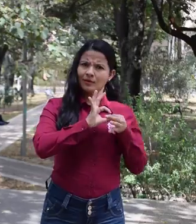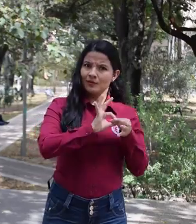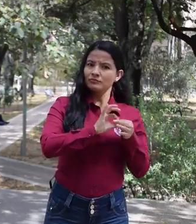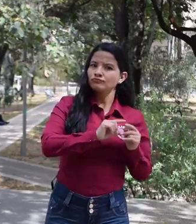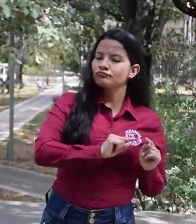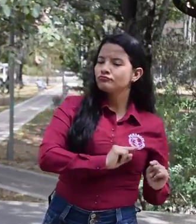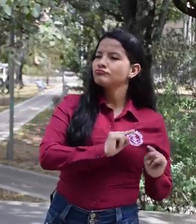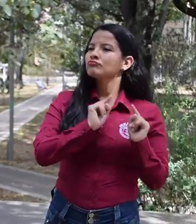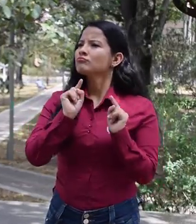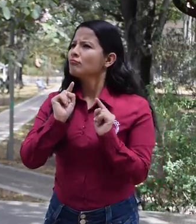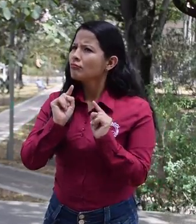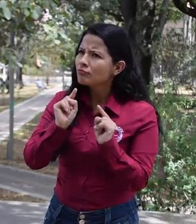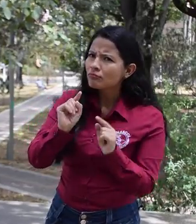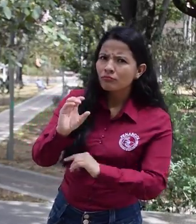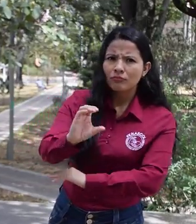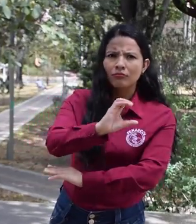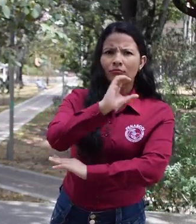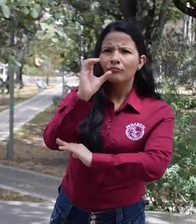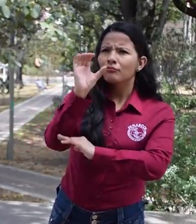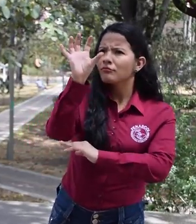¿A qué ciudad del país iremos?